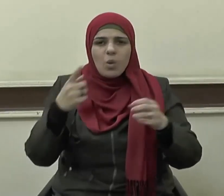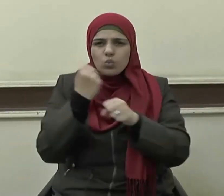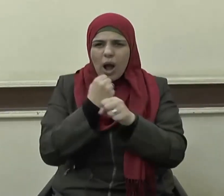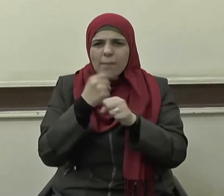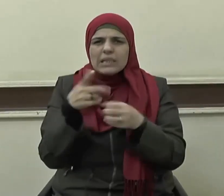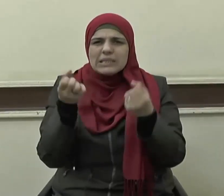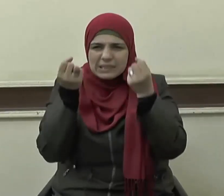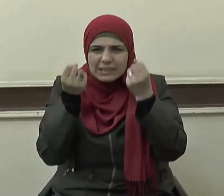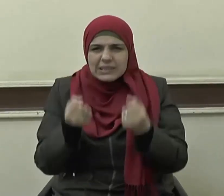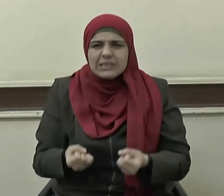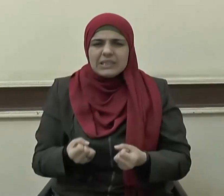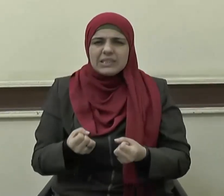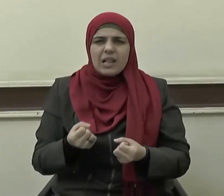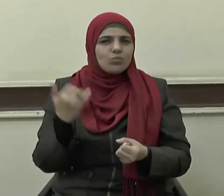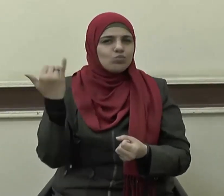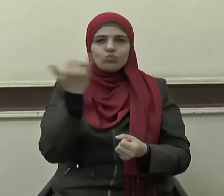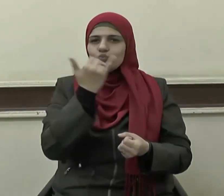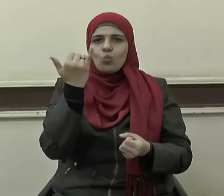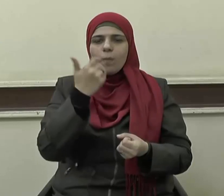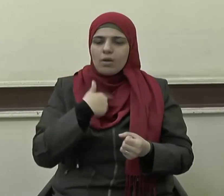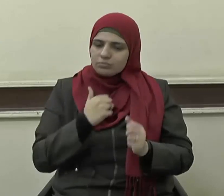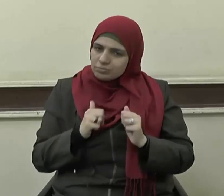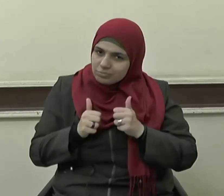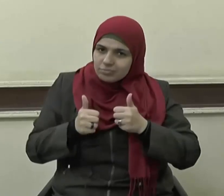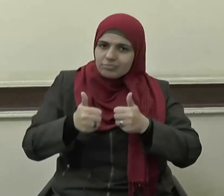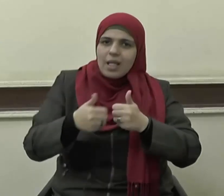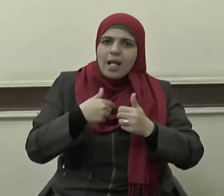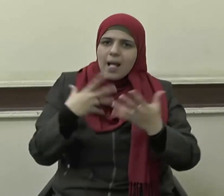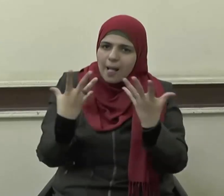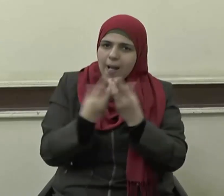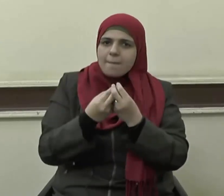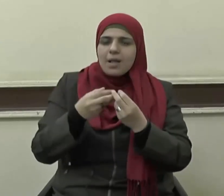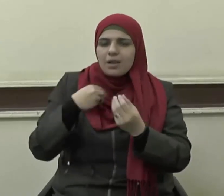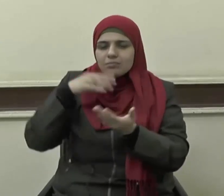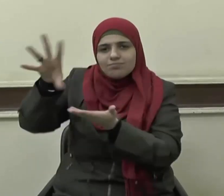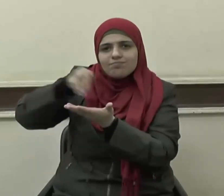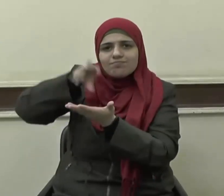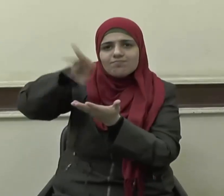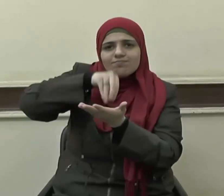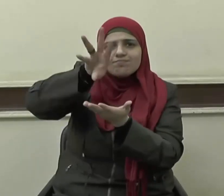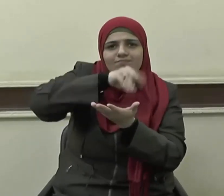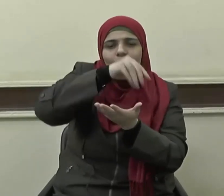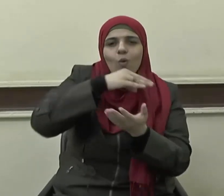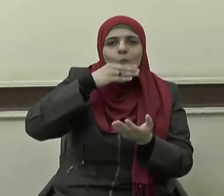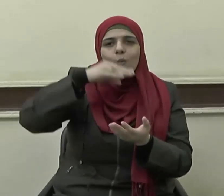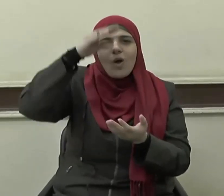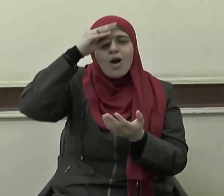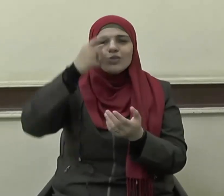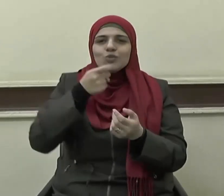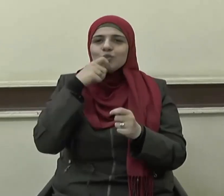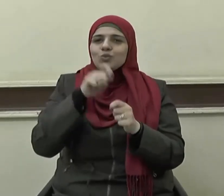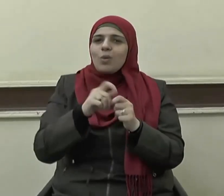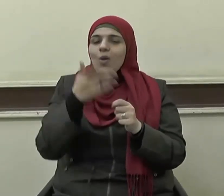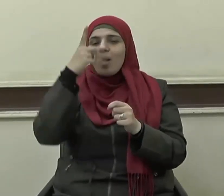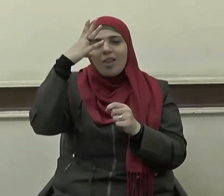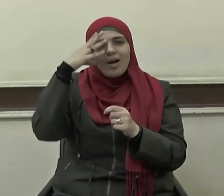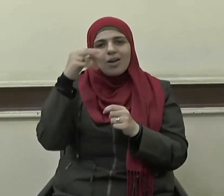الجليلة على خير ما يكون القيام هذا إلى جانب كونه رضي الله عنه